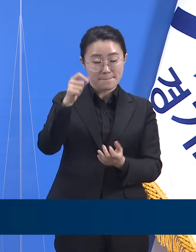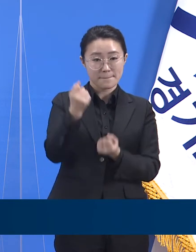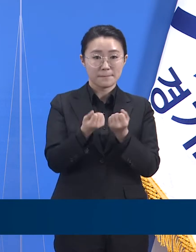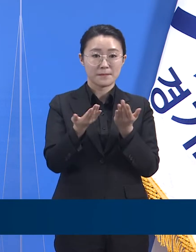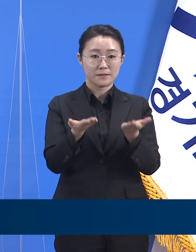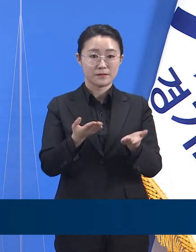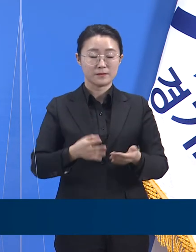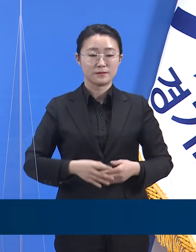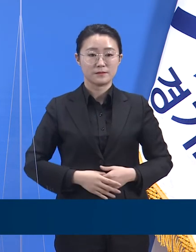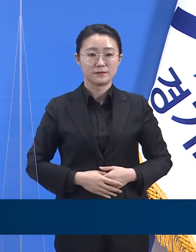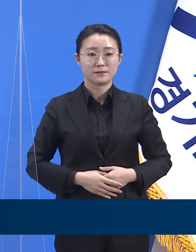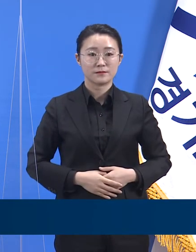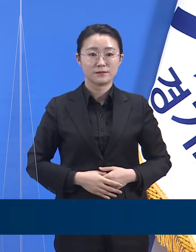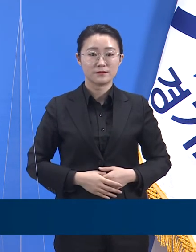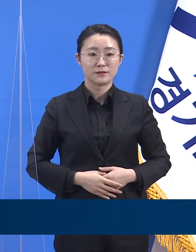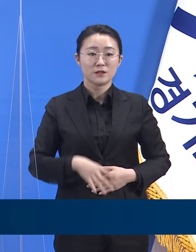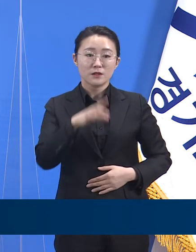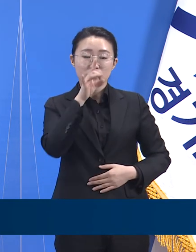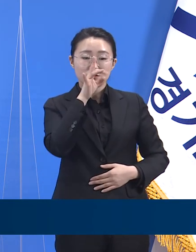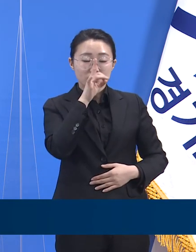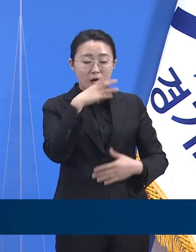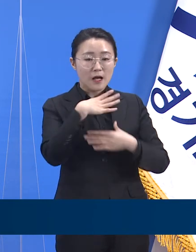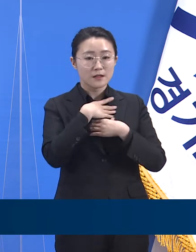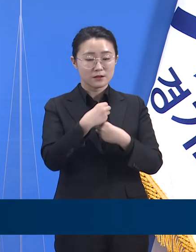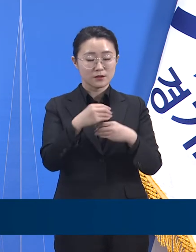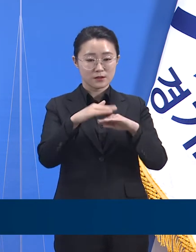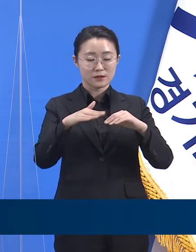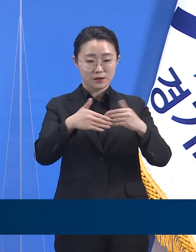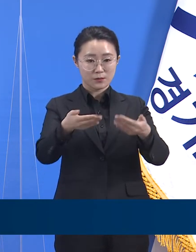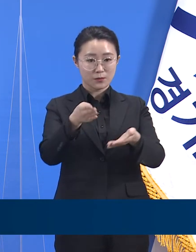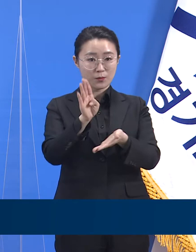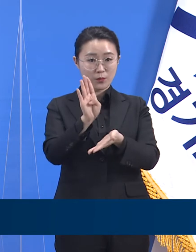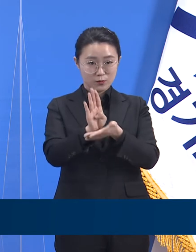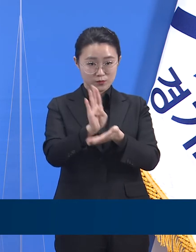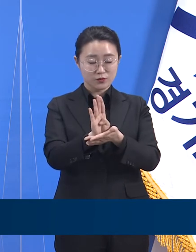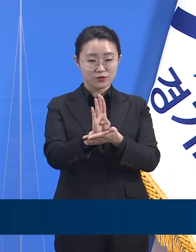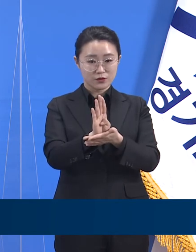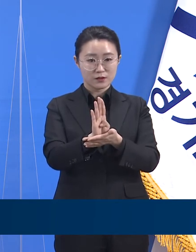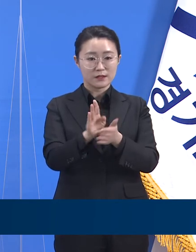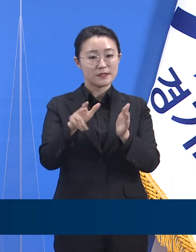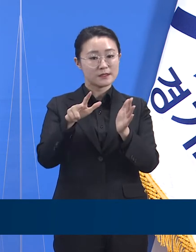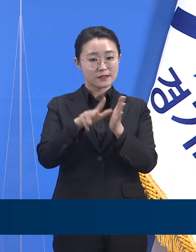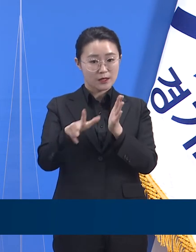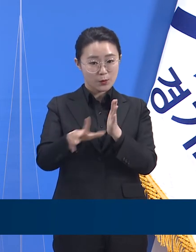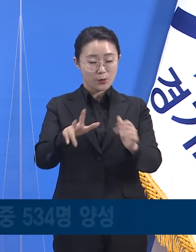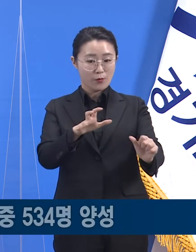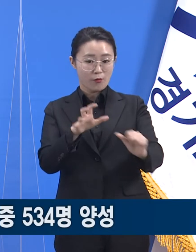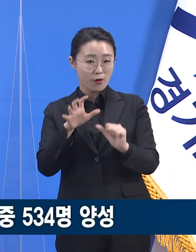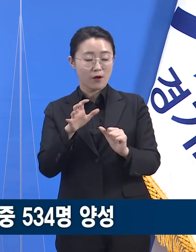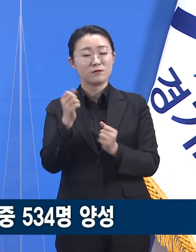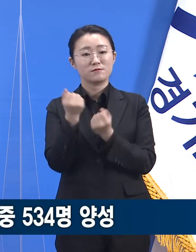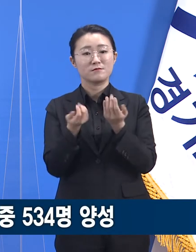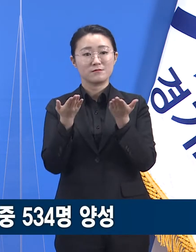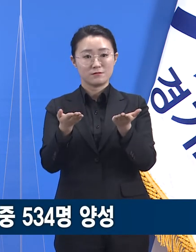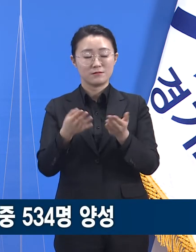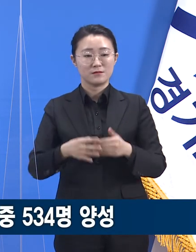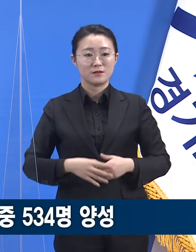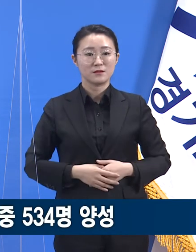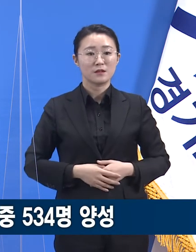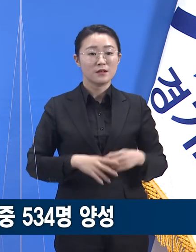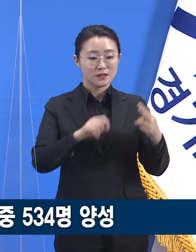중앙재난안전대책본부에 제출하는 자료를 토대로 설명드리겠습니다. 2월 25일 이후